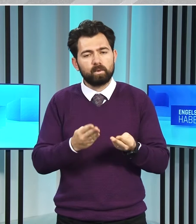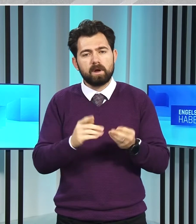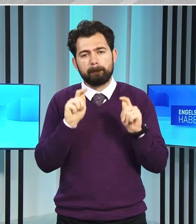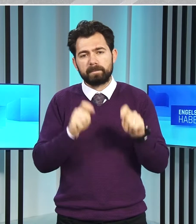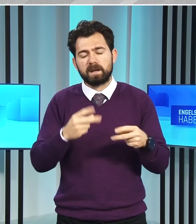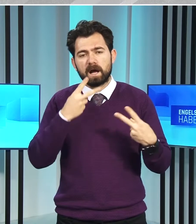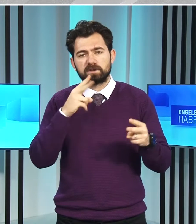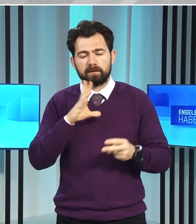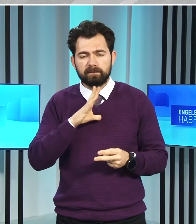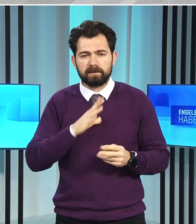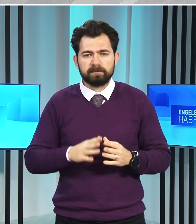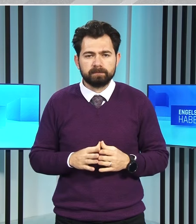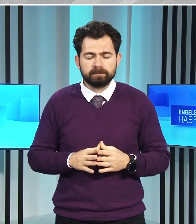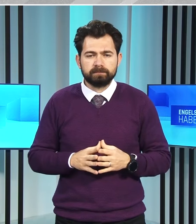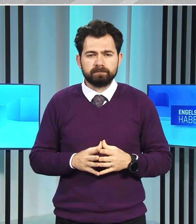açıkladı.